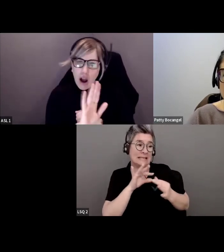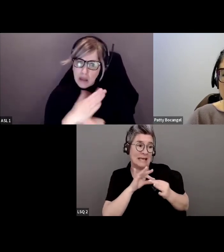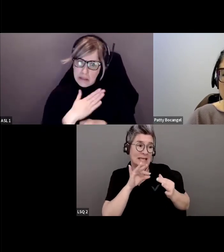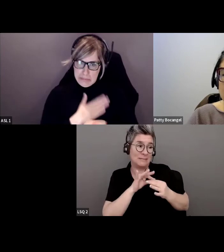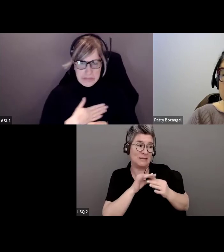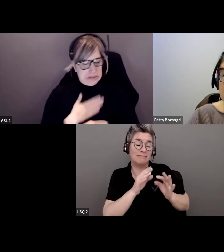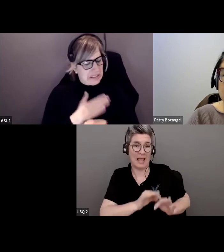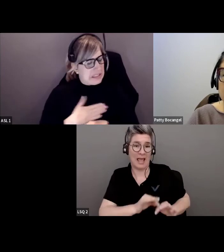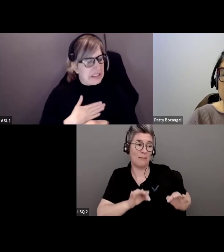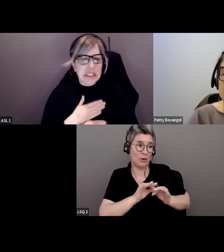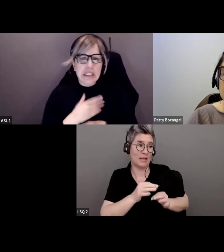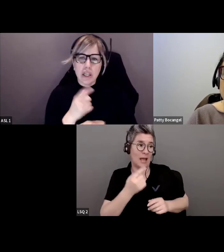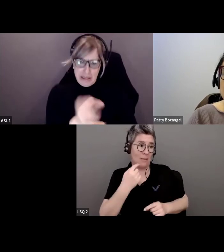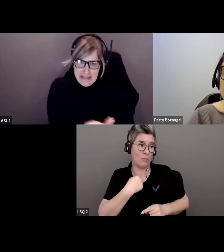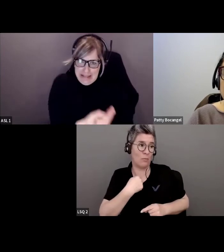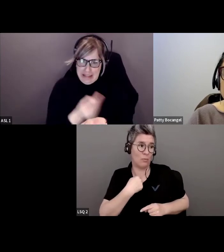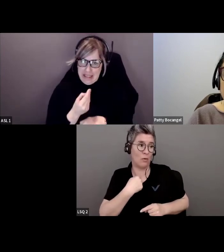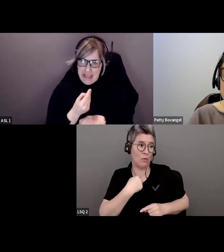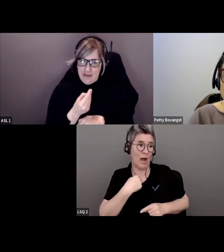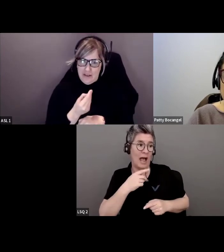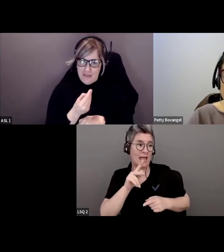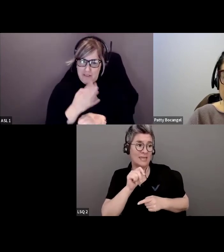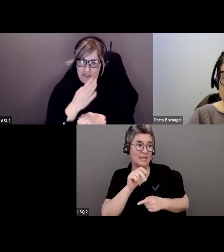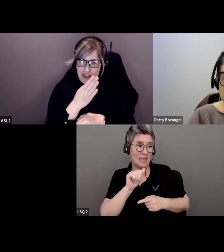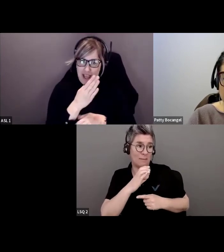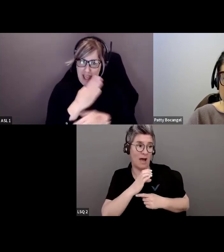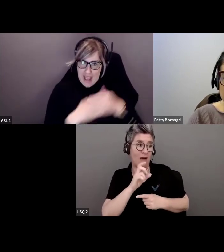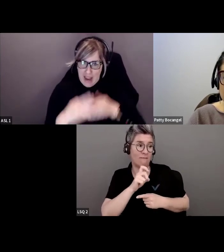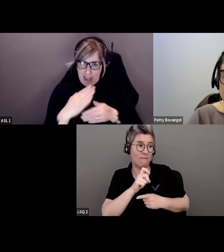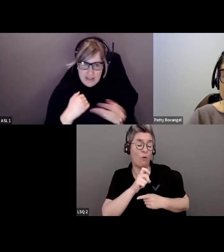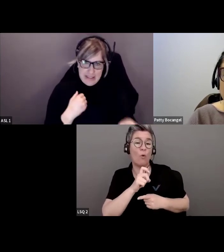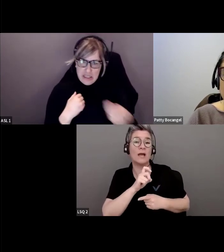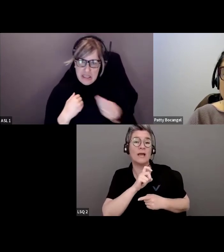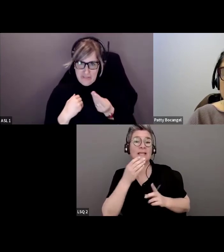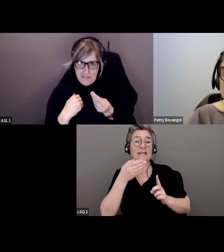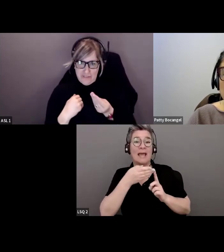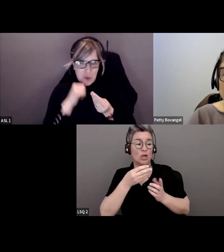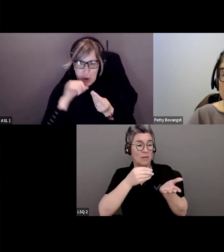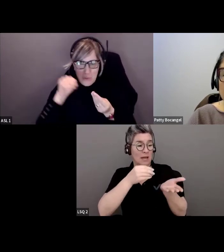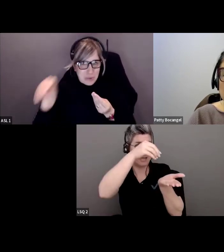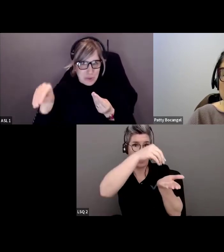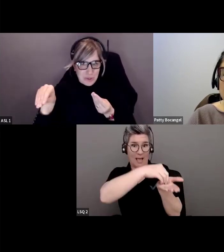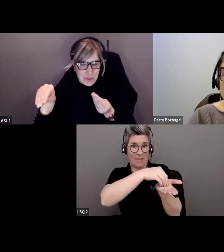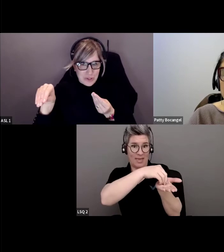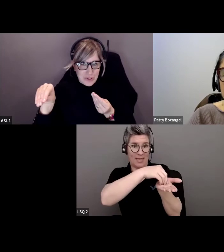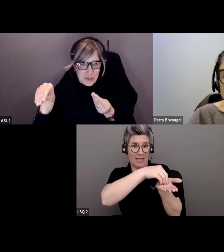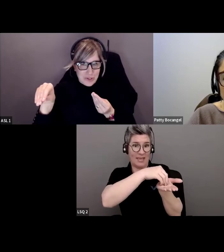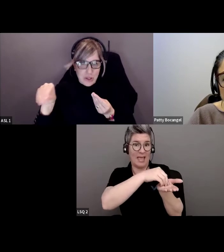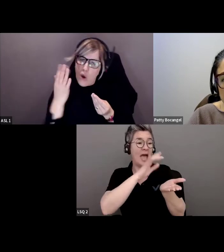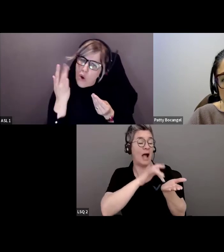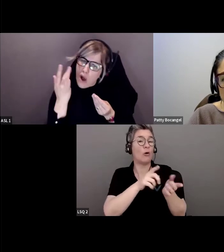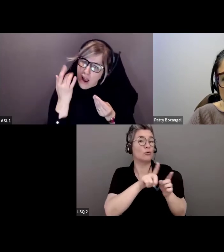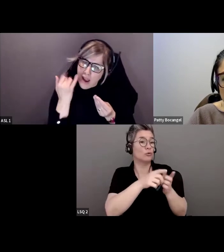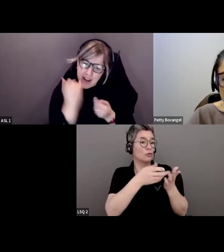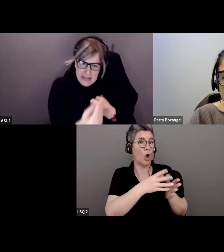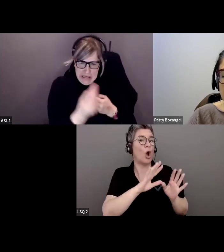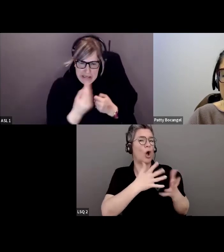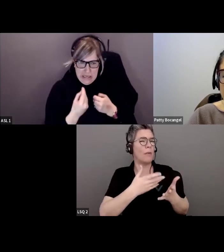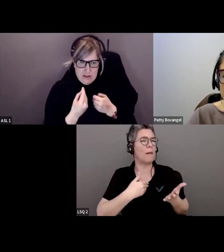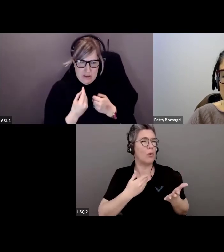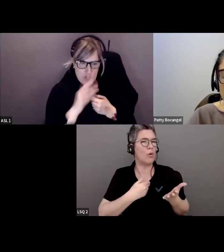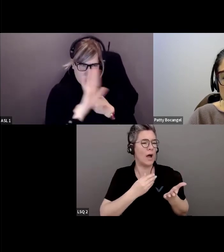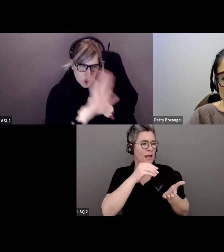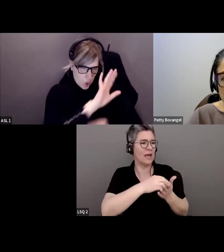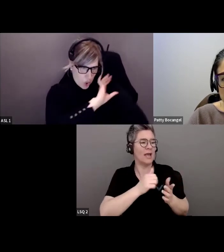important pour elle que j'offre le tabac en le plaçant directement dans sa main, car de cette façon, elle pouvait